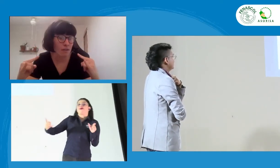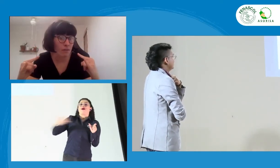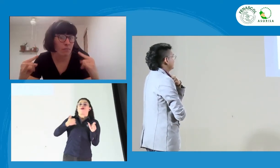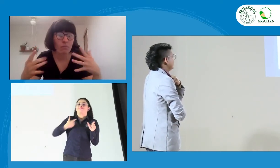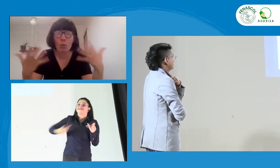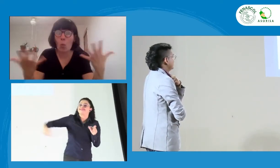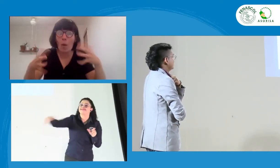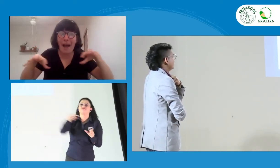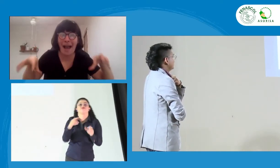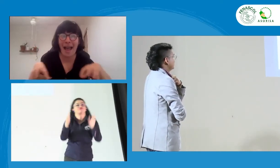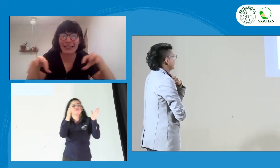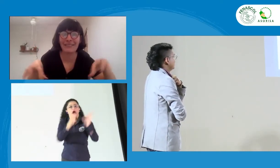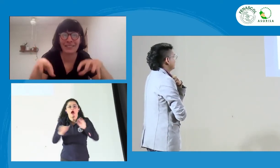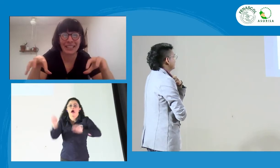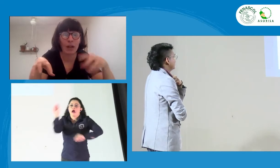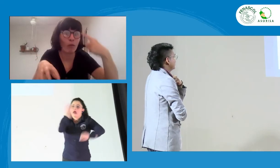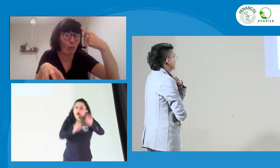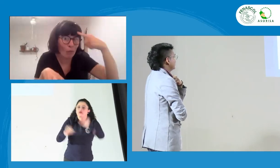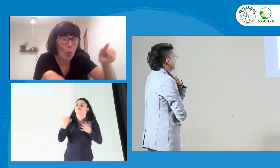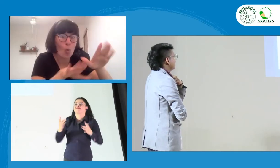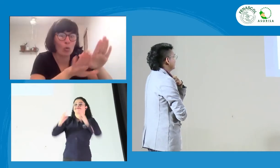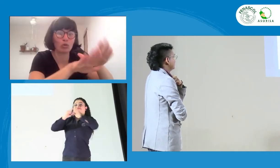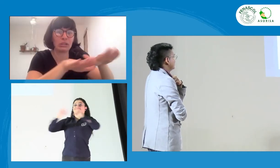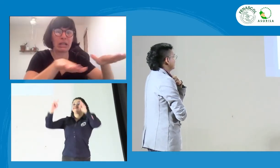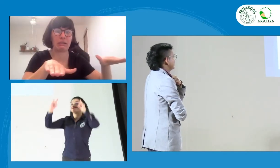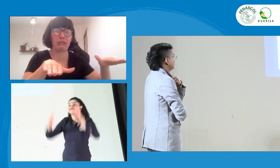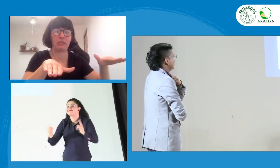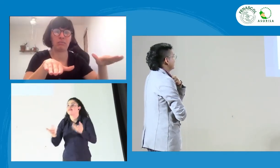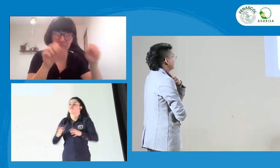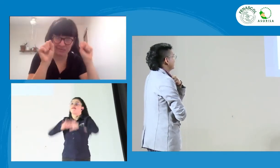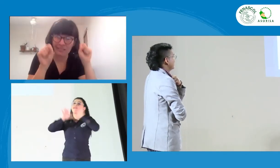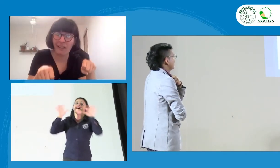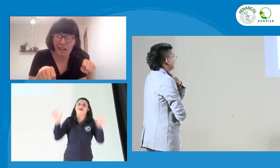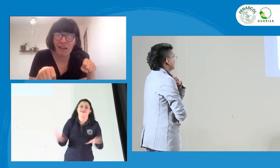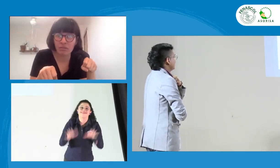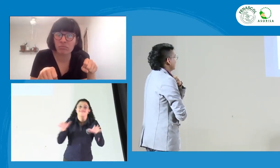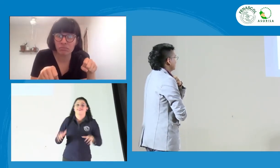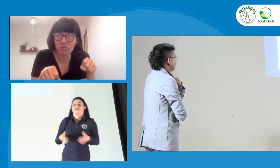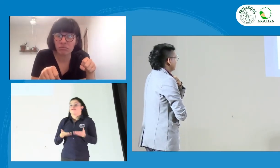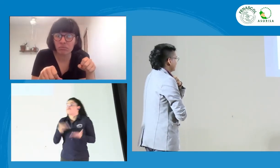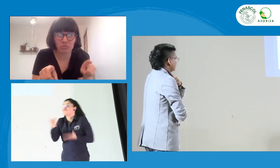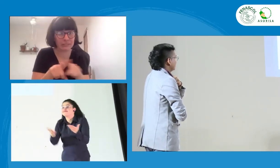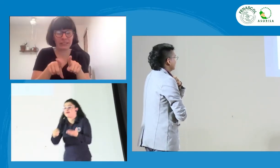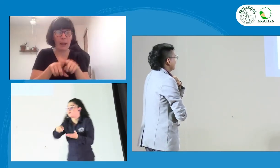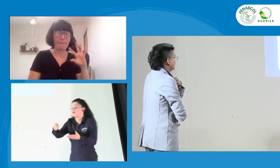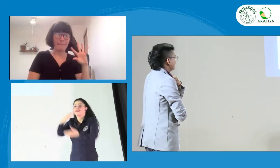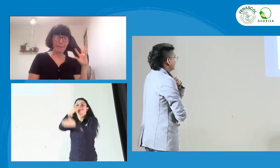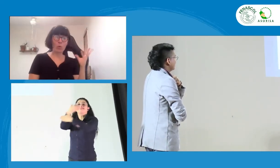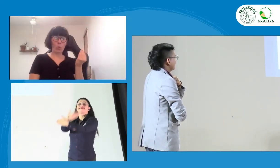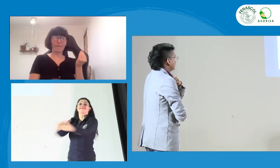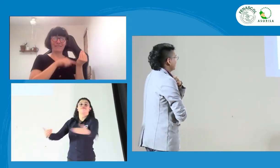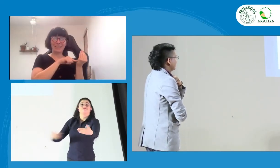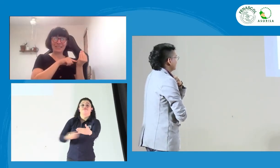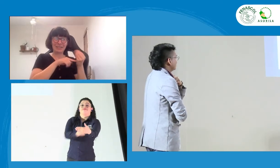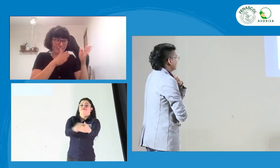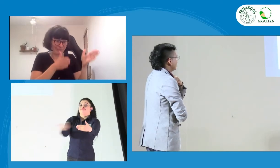esa planeación de campamentos de jóvenes, al tener actividades también para niños, puede ser